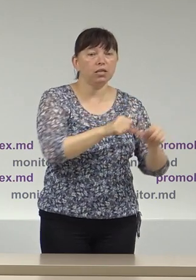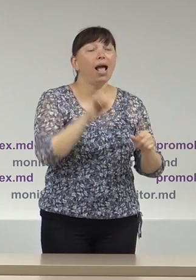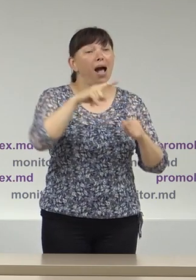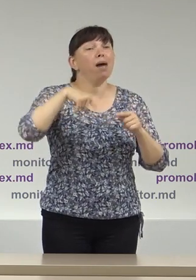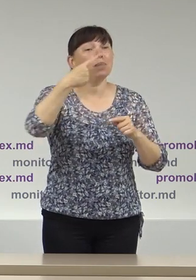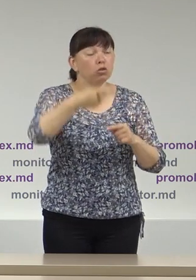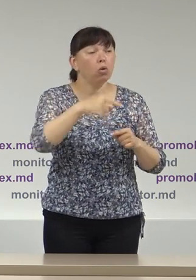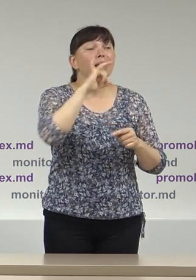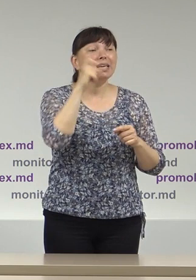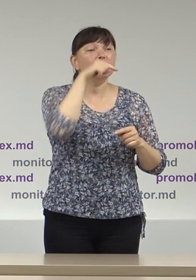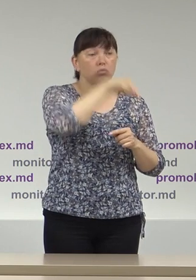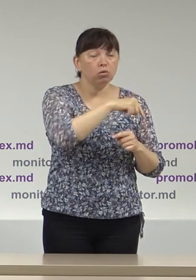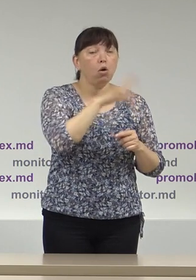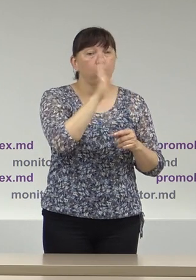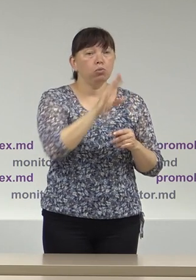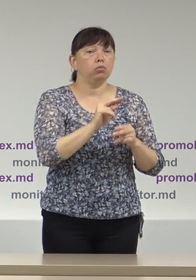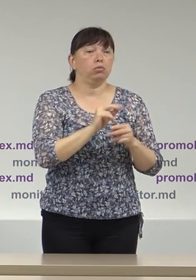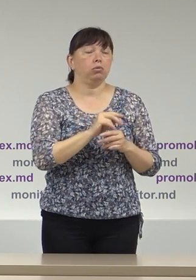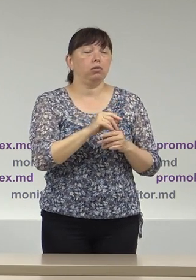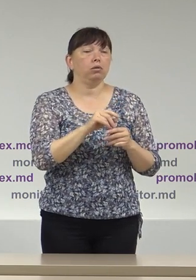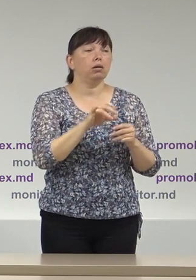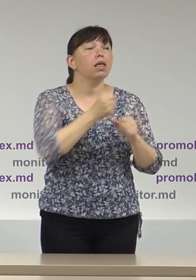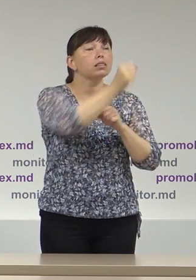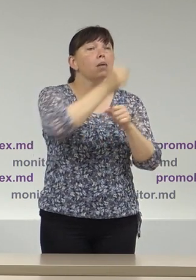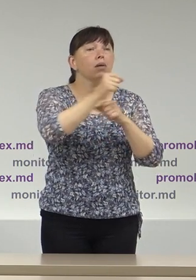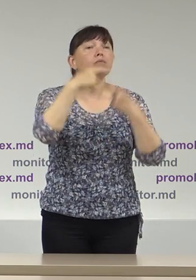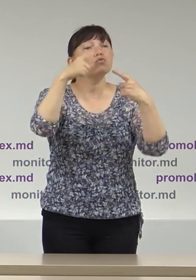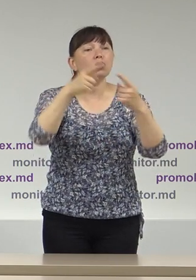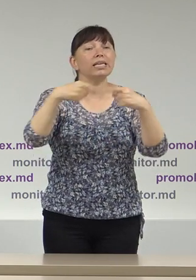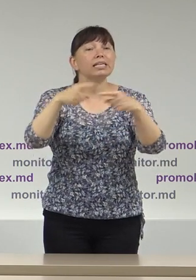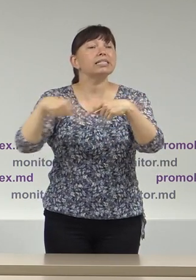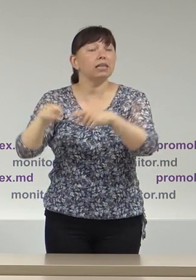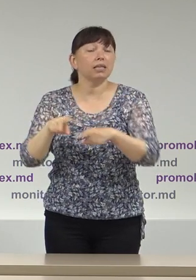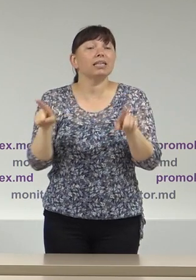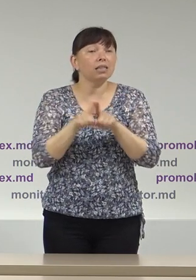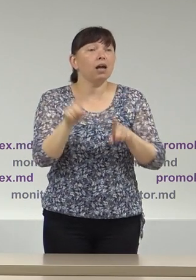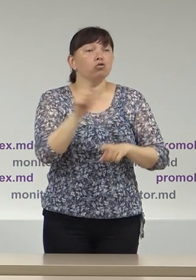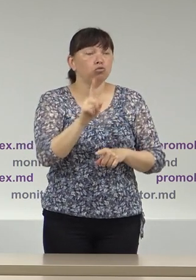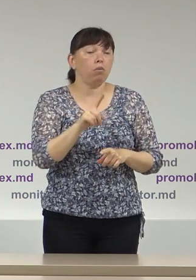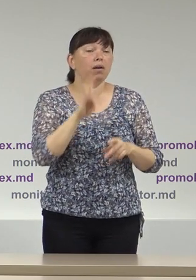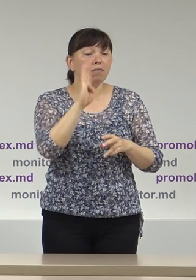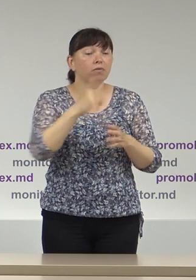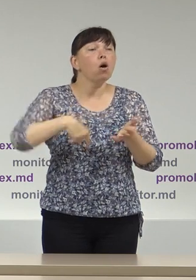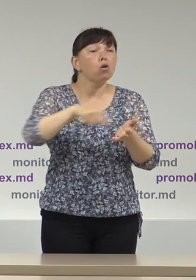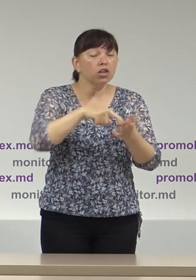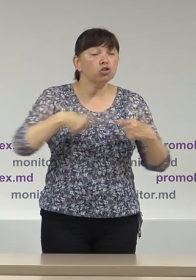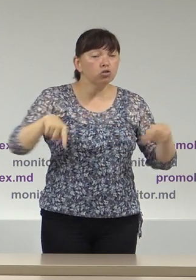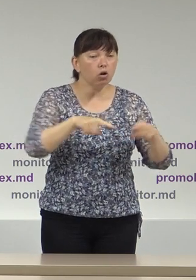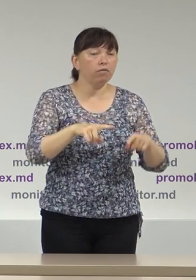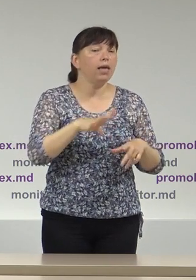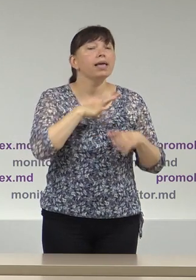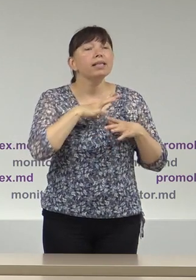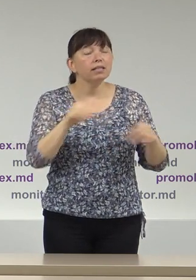ulterior de acolo să fie direcționați către birourile electorale astfel încât în Consiliul Municipal să nu poată fi